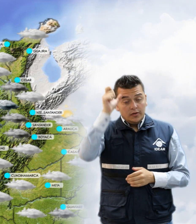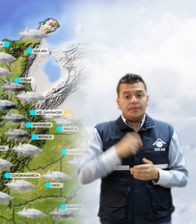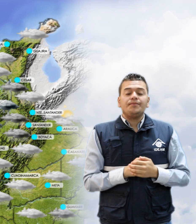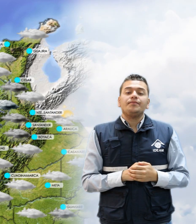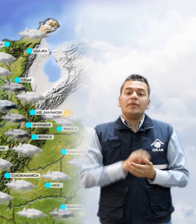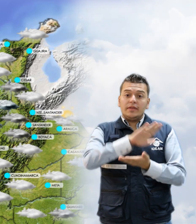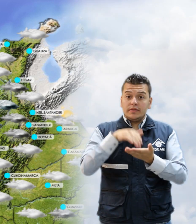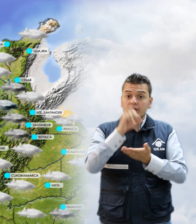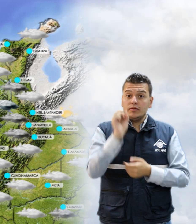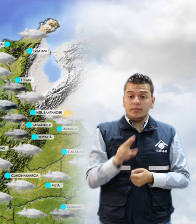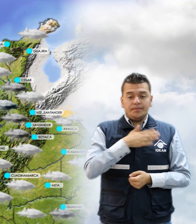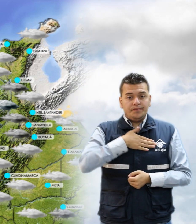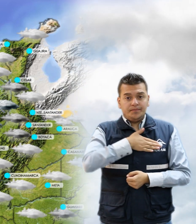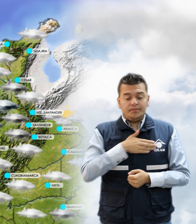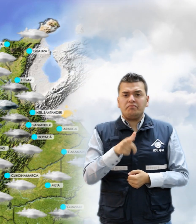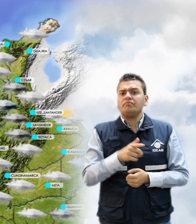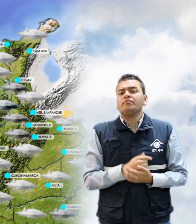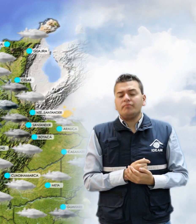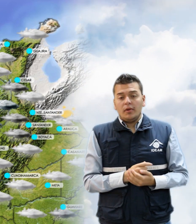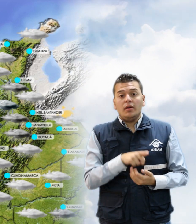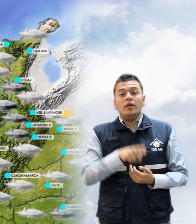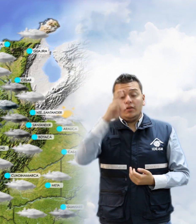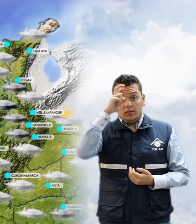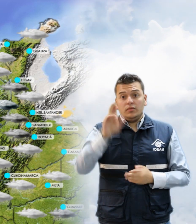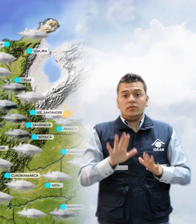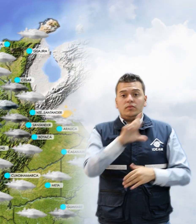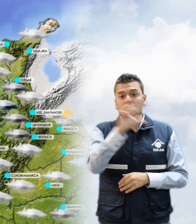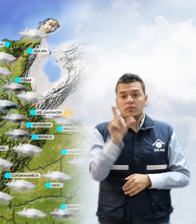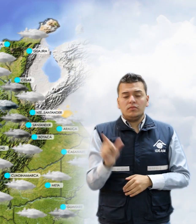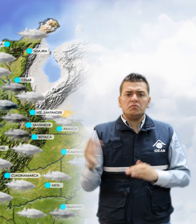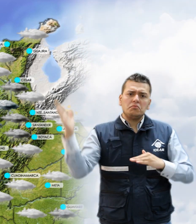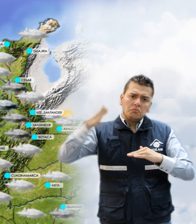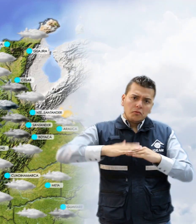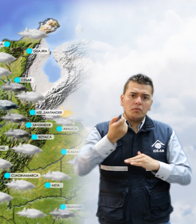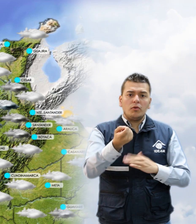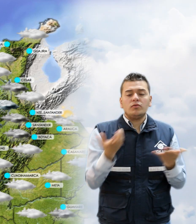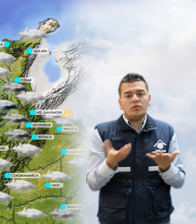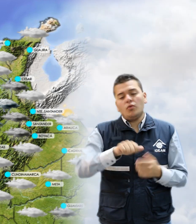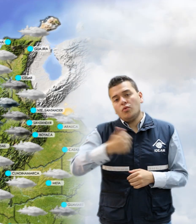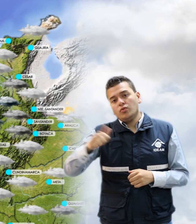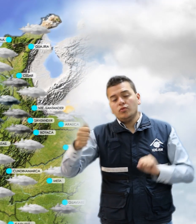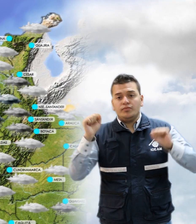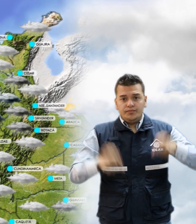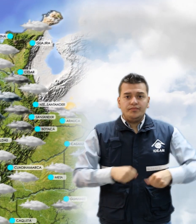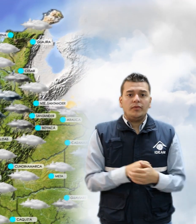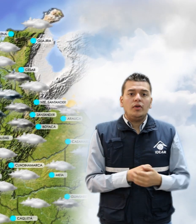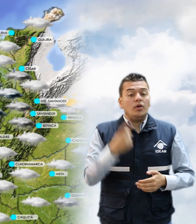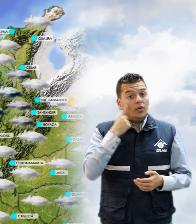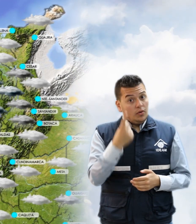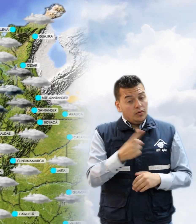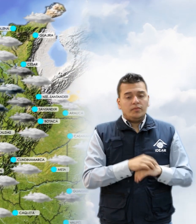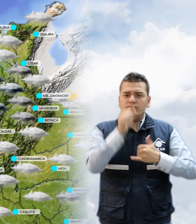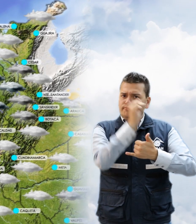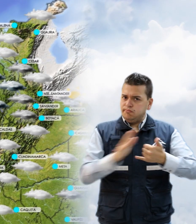hacia el centro y sur de Bolívar, hacia el norte del departamento de Cesar y de menor intensidad en el resto de la región. Para la región